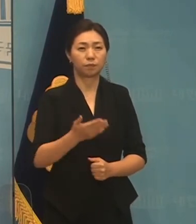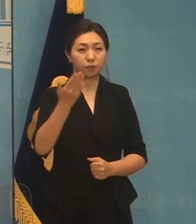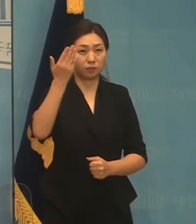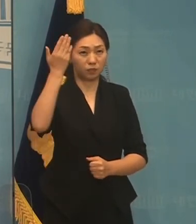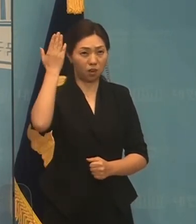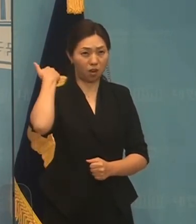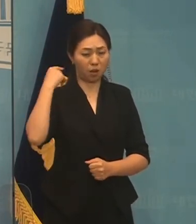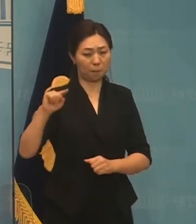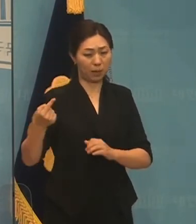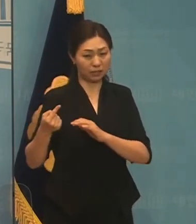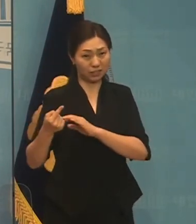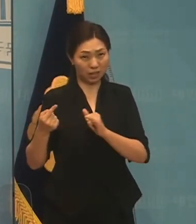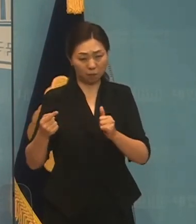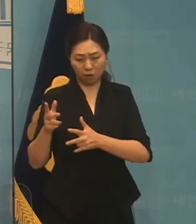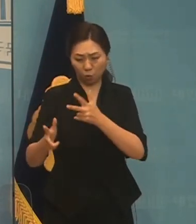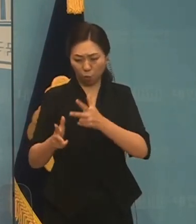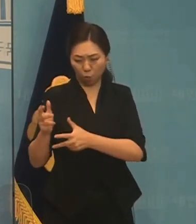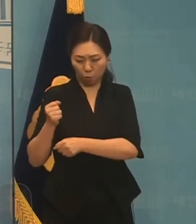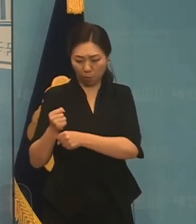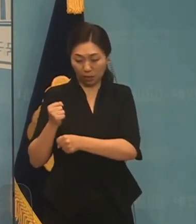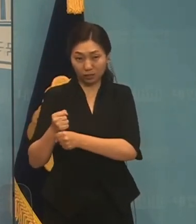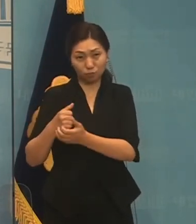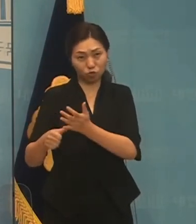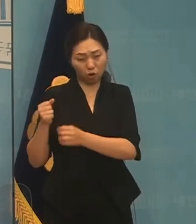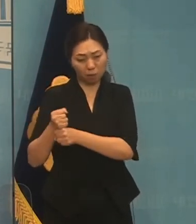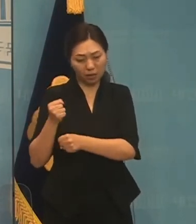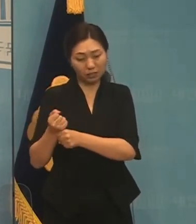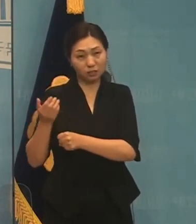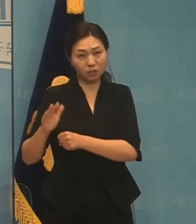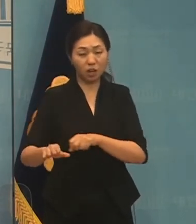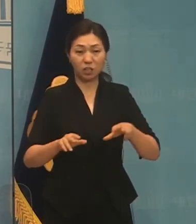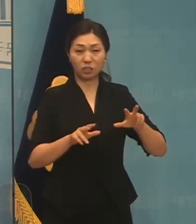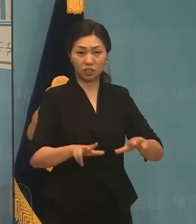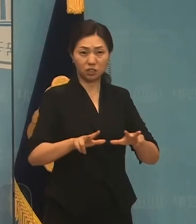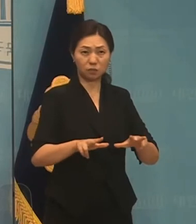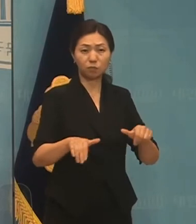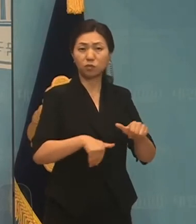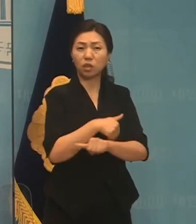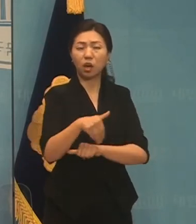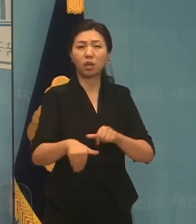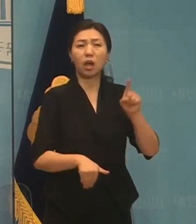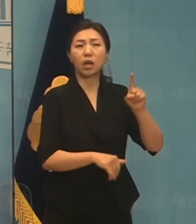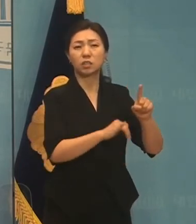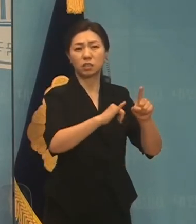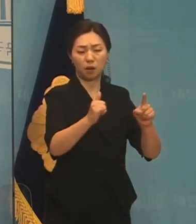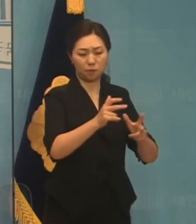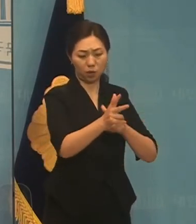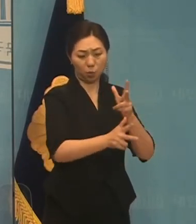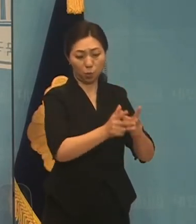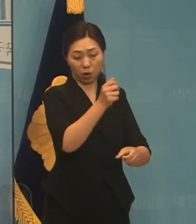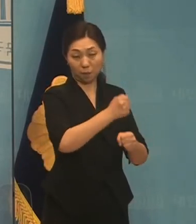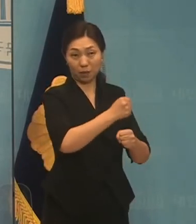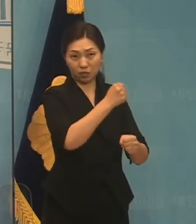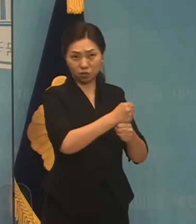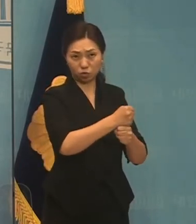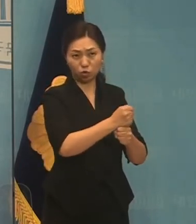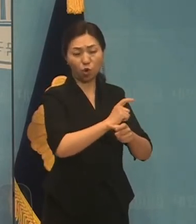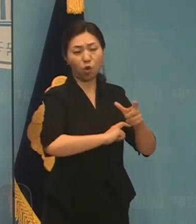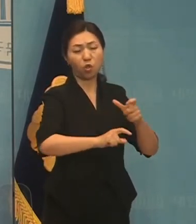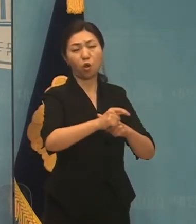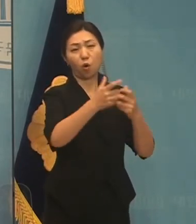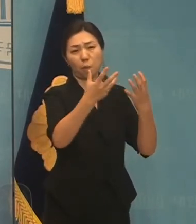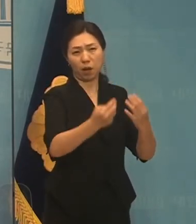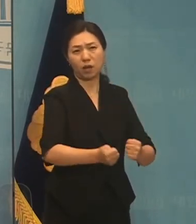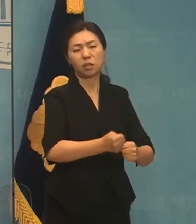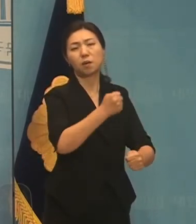100명이 돼서 생산하는 것을 지금은 1명이 돼도 그보다 더 많은 것을 생산할